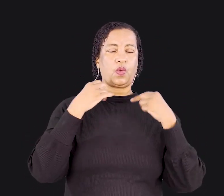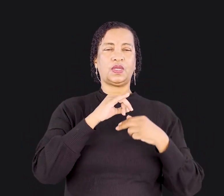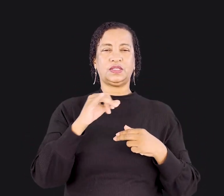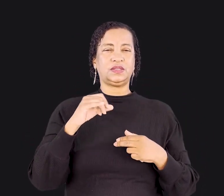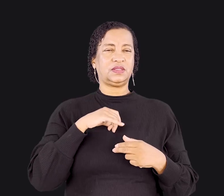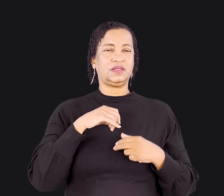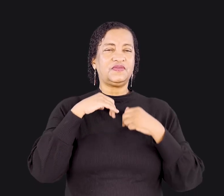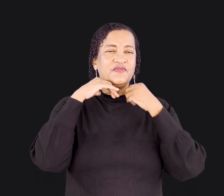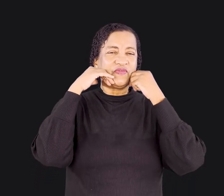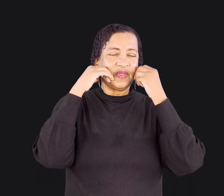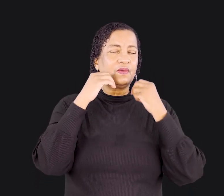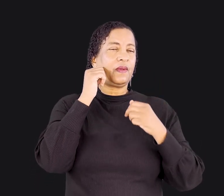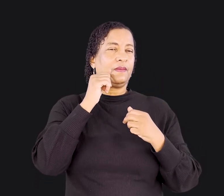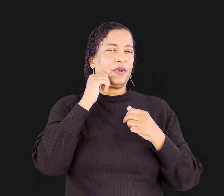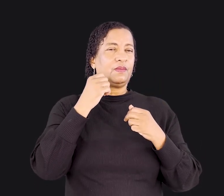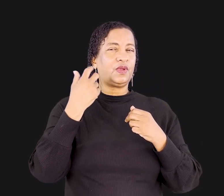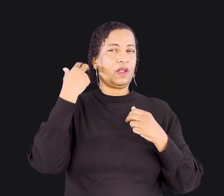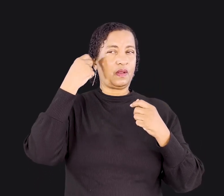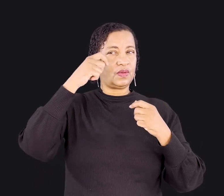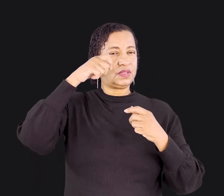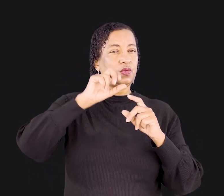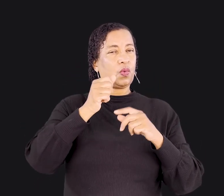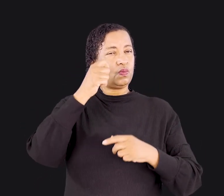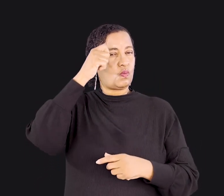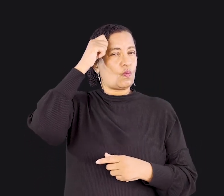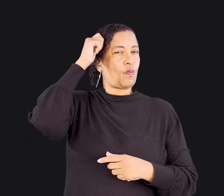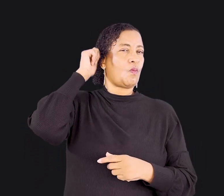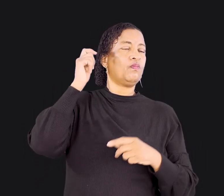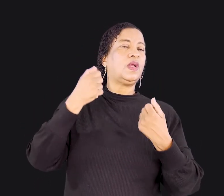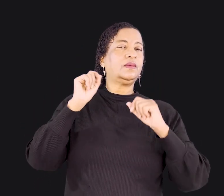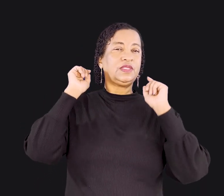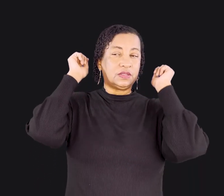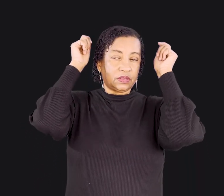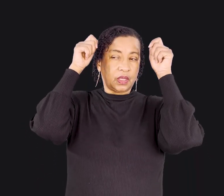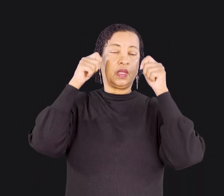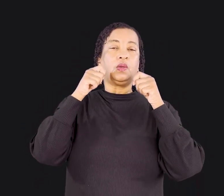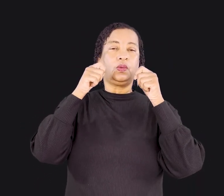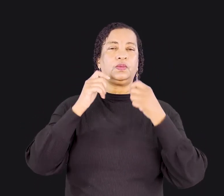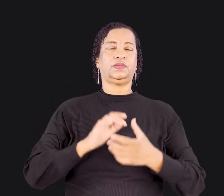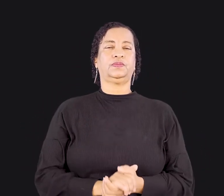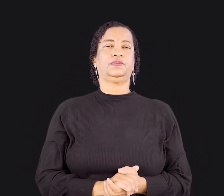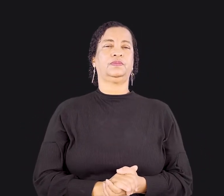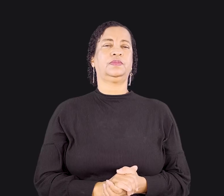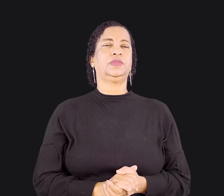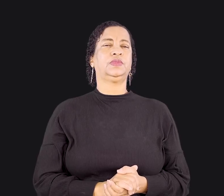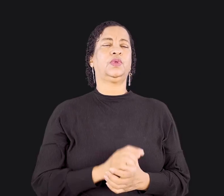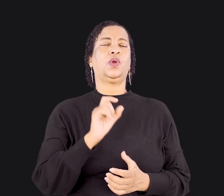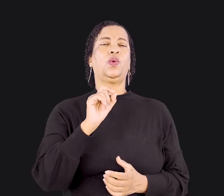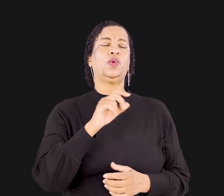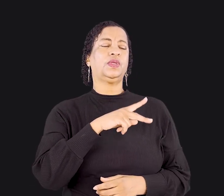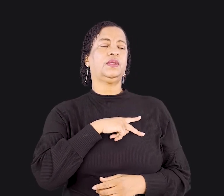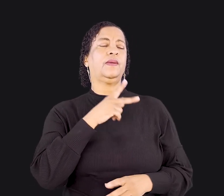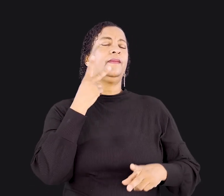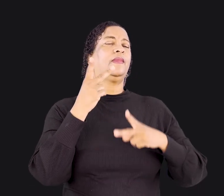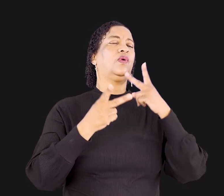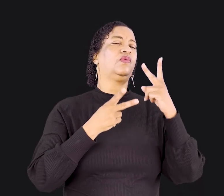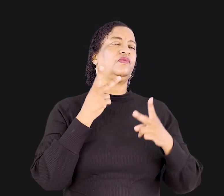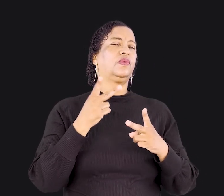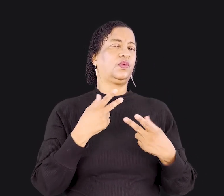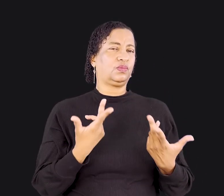para a mulher ter o cabelo cortado ou raspado, ela deve cobrir a cabeça. Afinal, o que Paulo quis dizer com esse versículo,